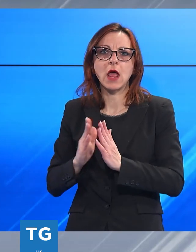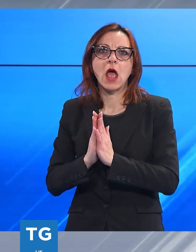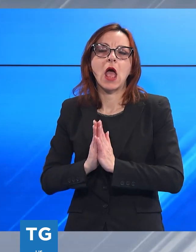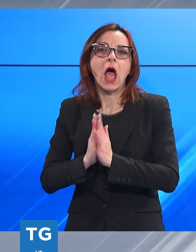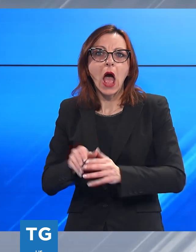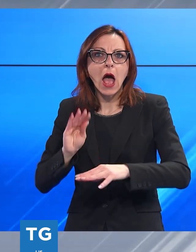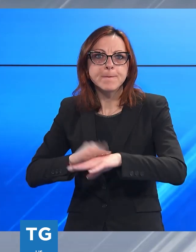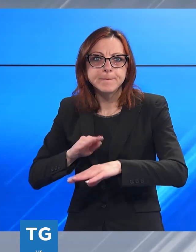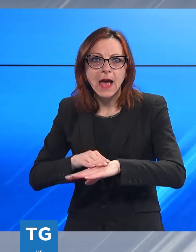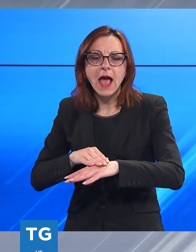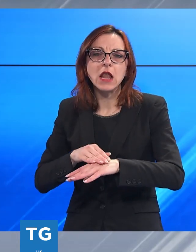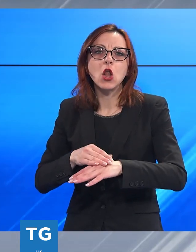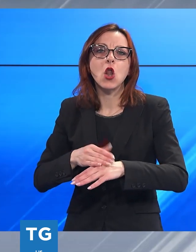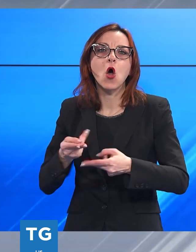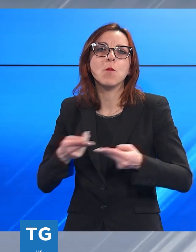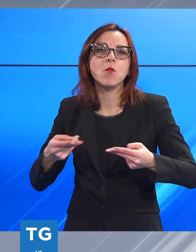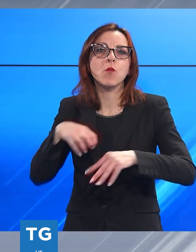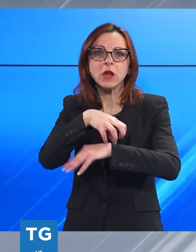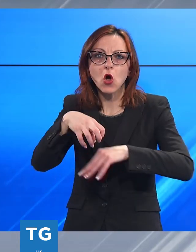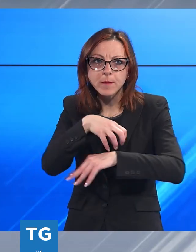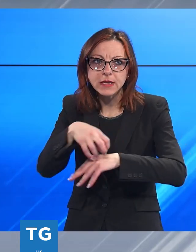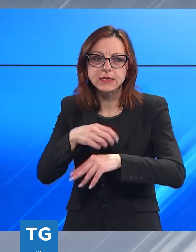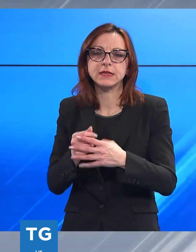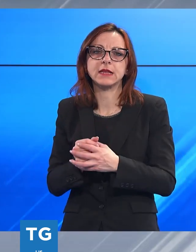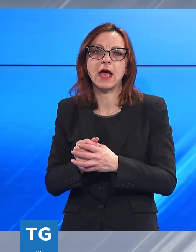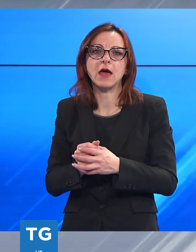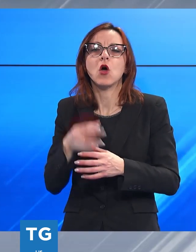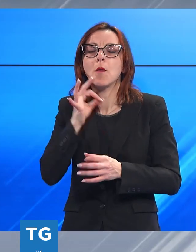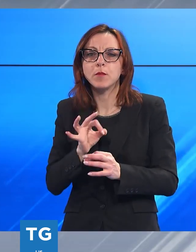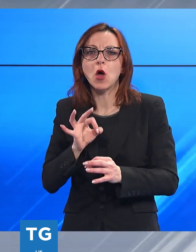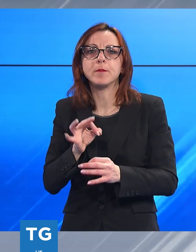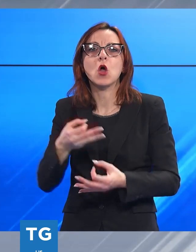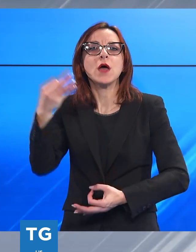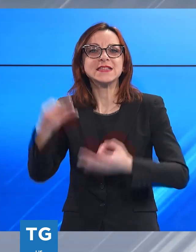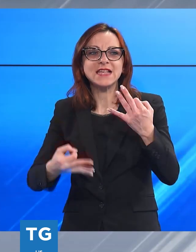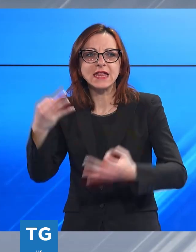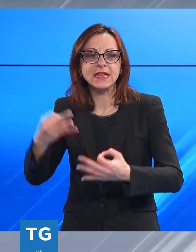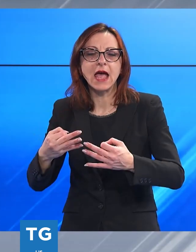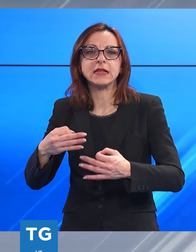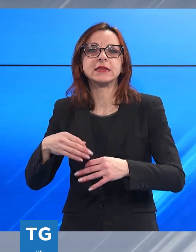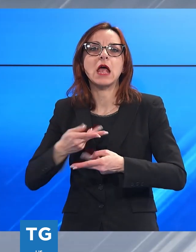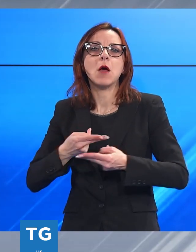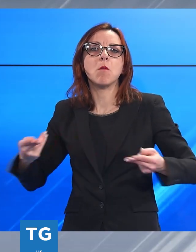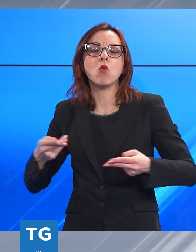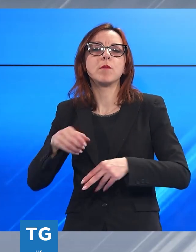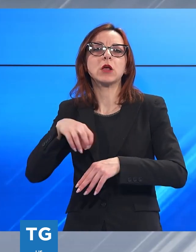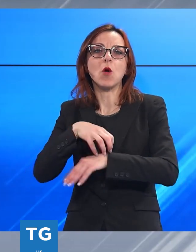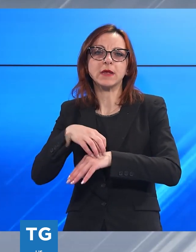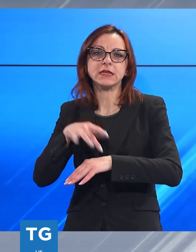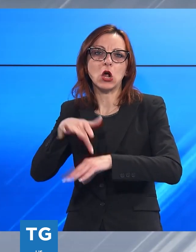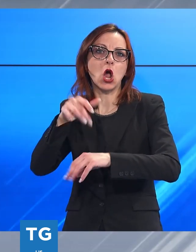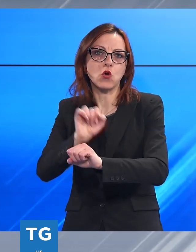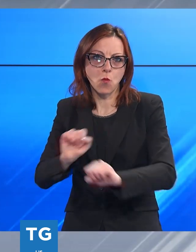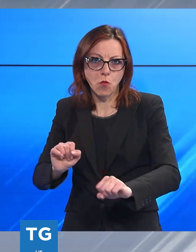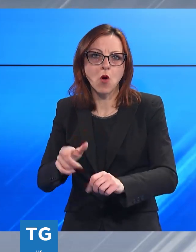ministero quindi di non puniabilità delle sentenze da parte del pubblico ministero e di